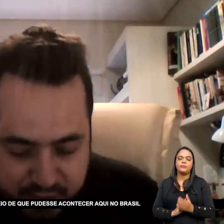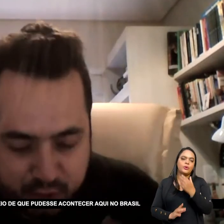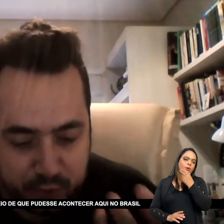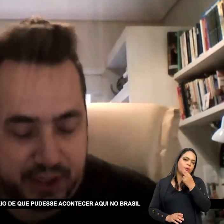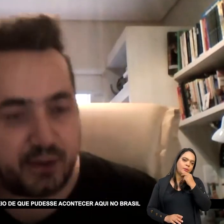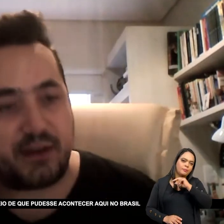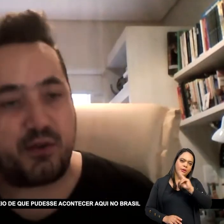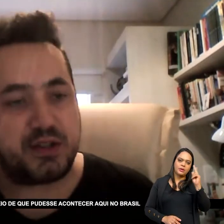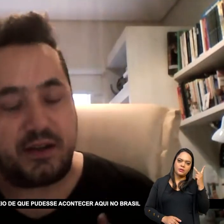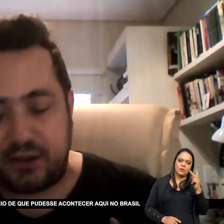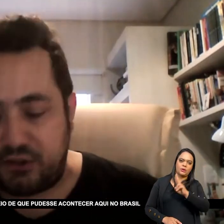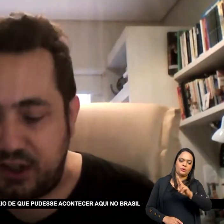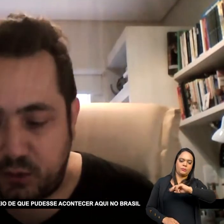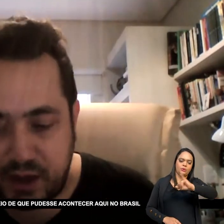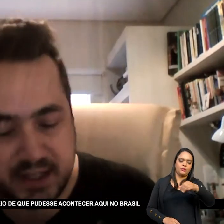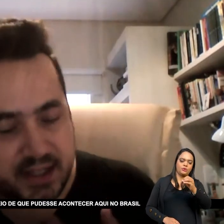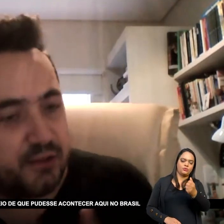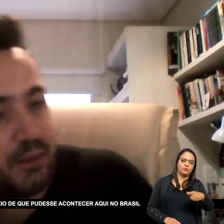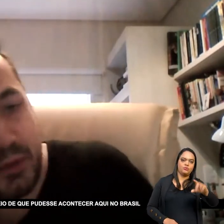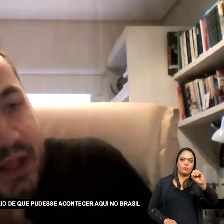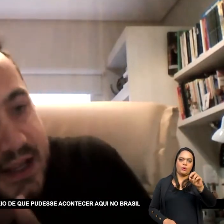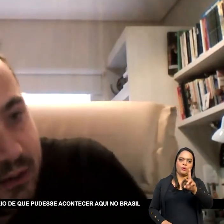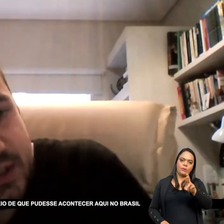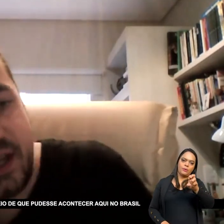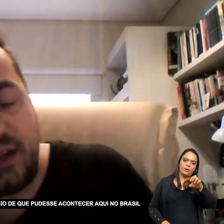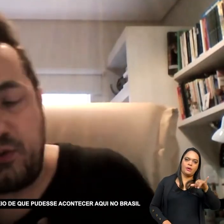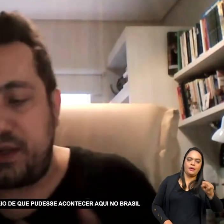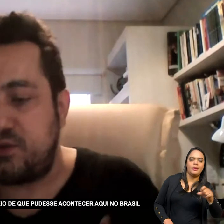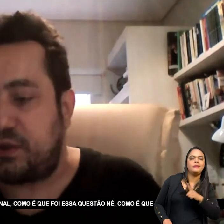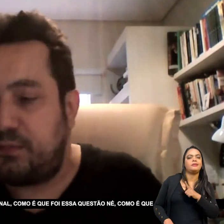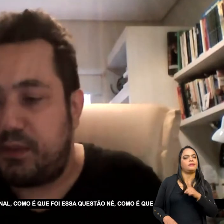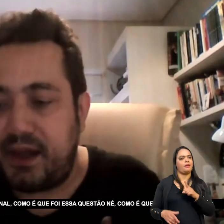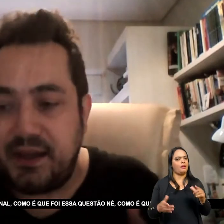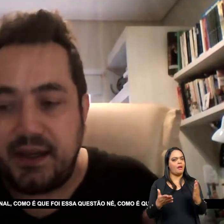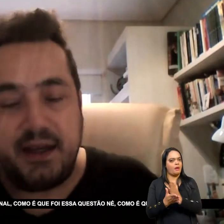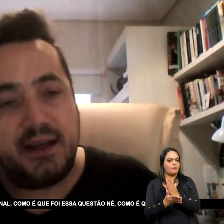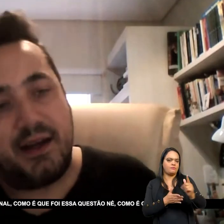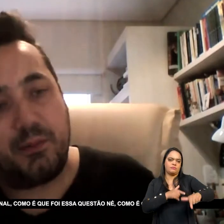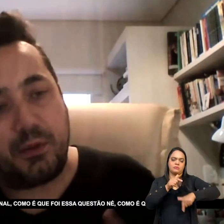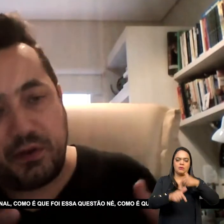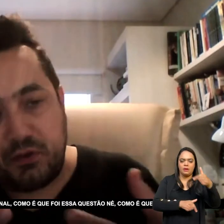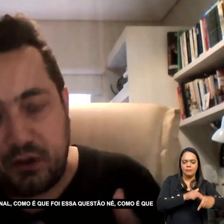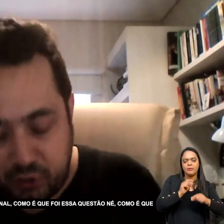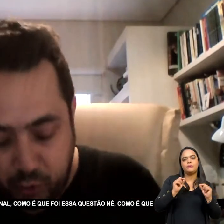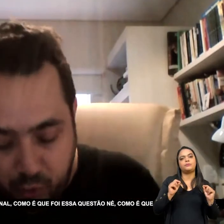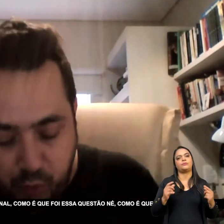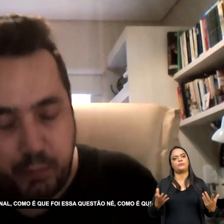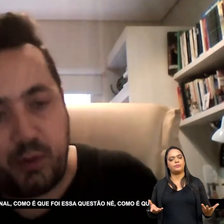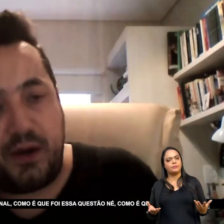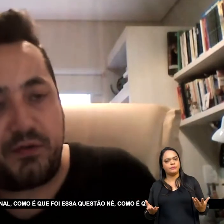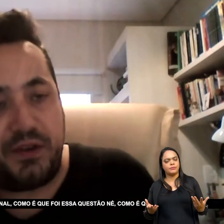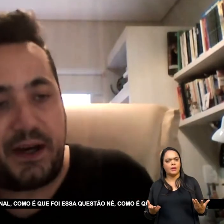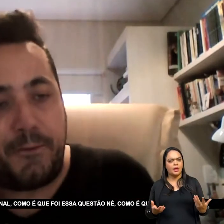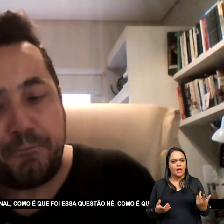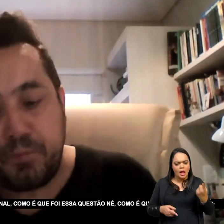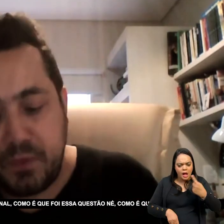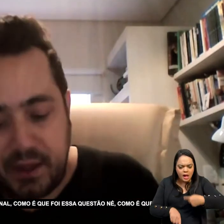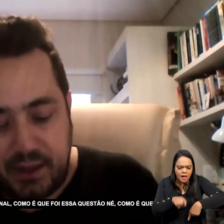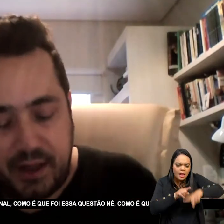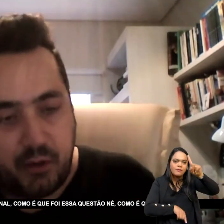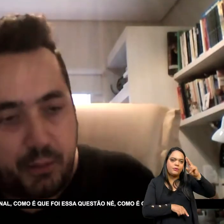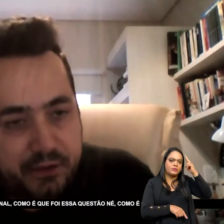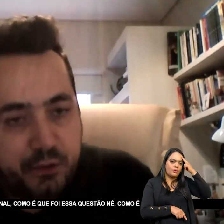tentativa De esconder O que estava acontecendo No Haiti Com receio De que pudesse acontecer Aqui no Brasil Também O professor Acho que tocou Um pouco Aí o final